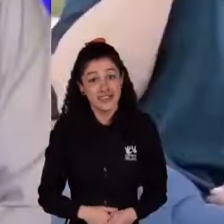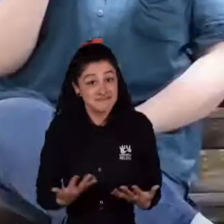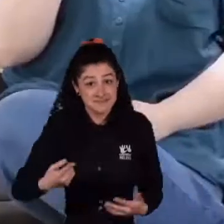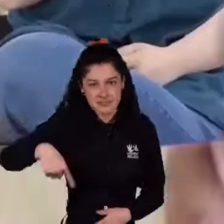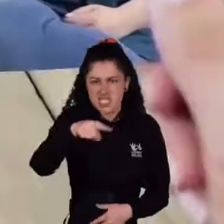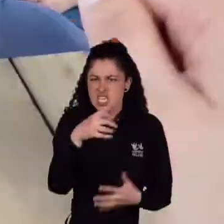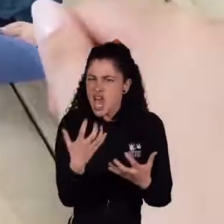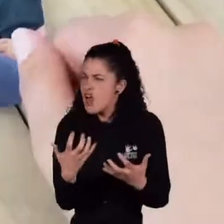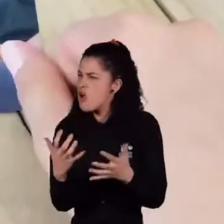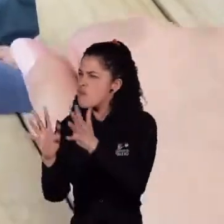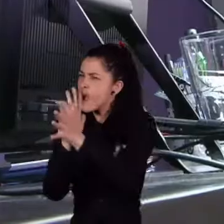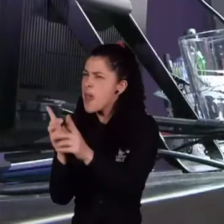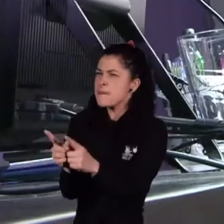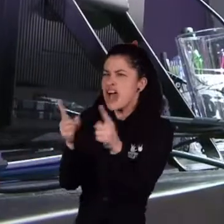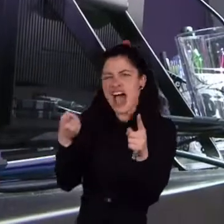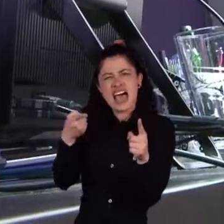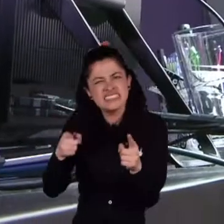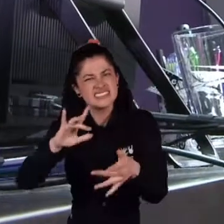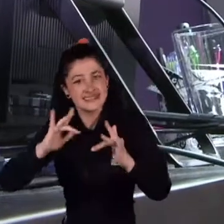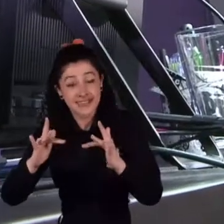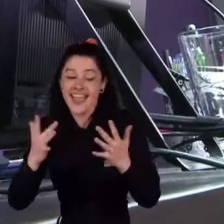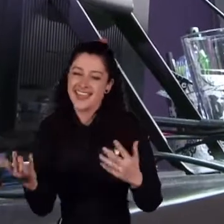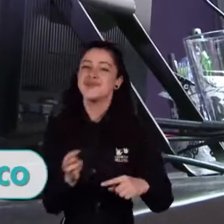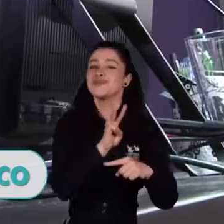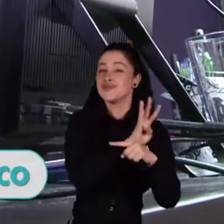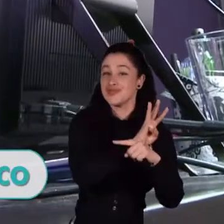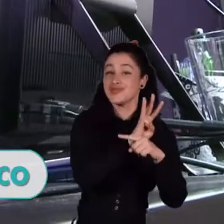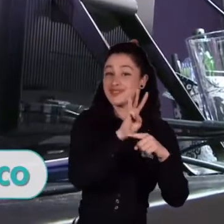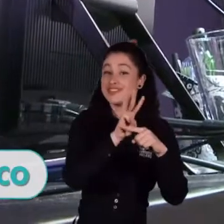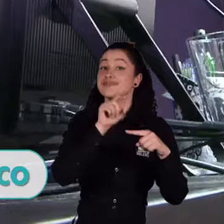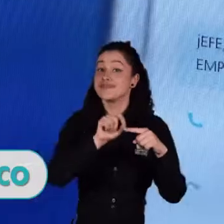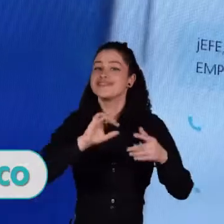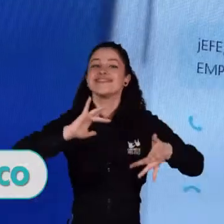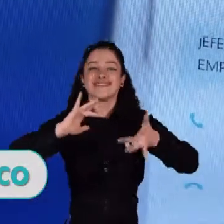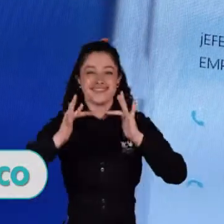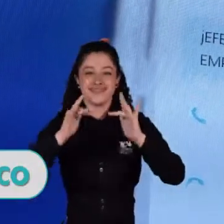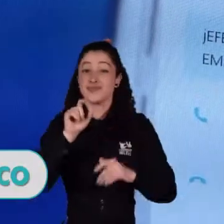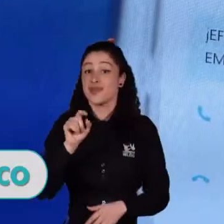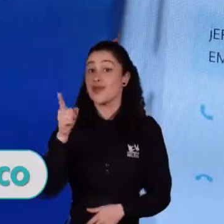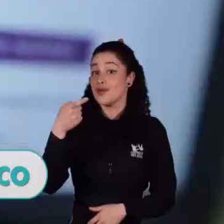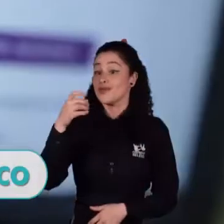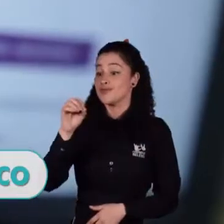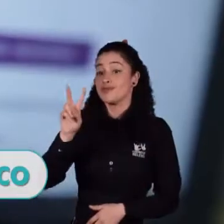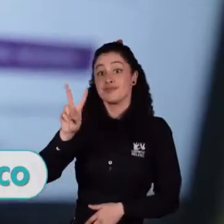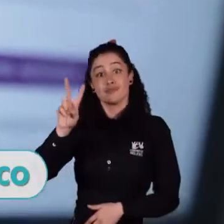y a la información en Colombia. A través de la página web www.centroderrelevo